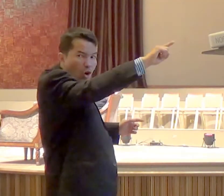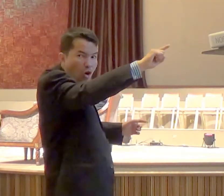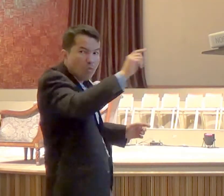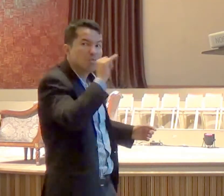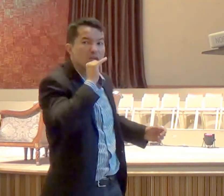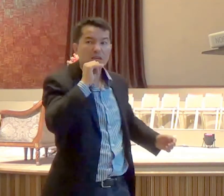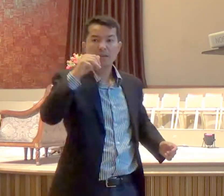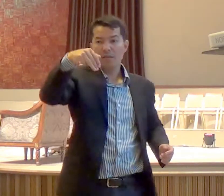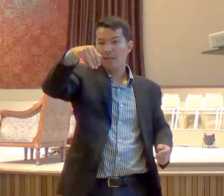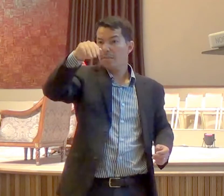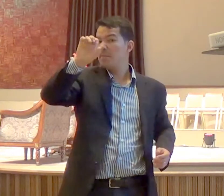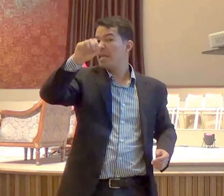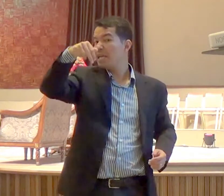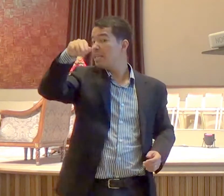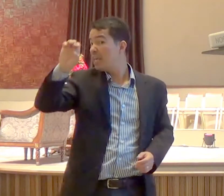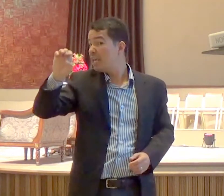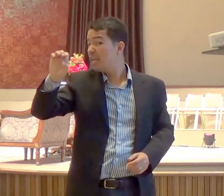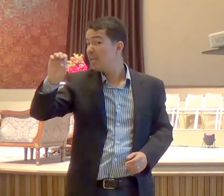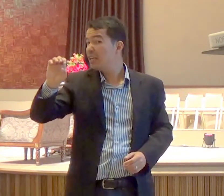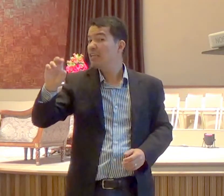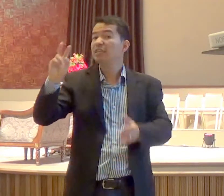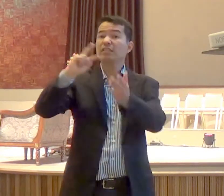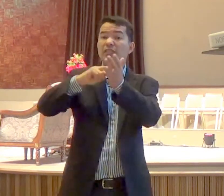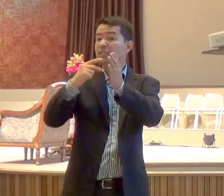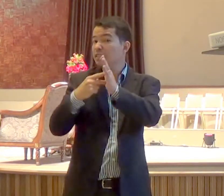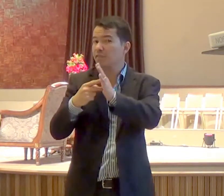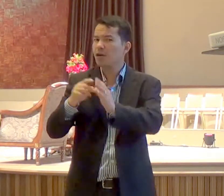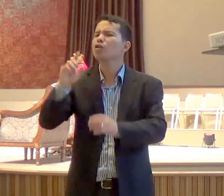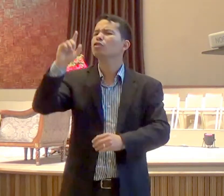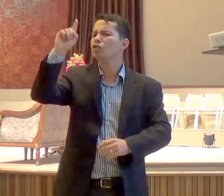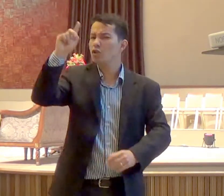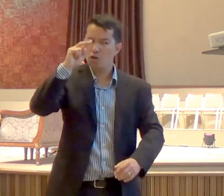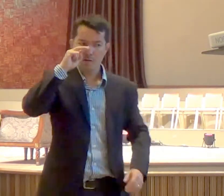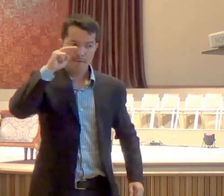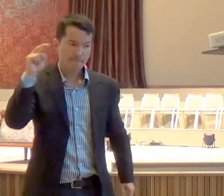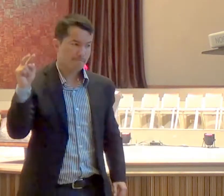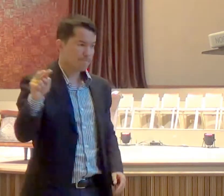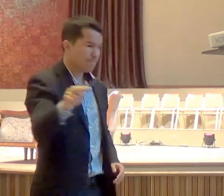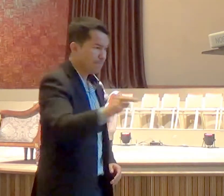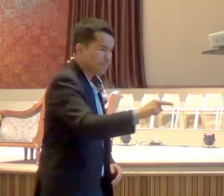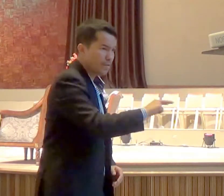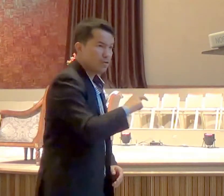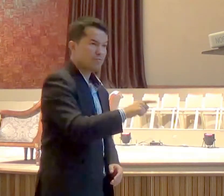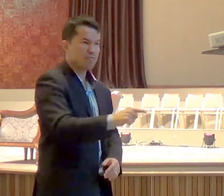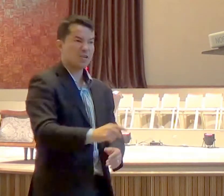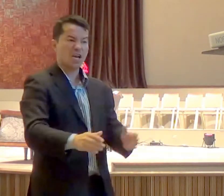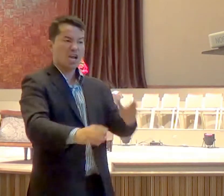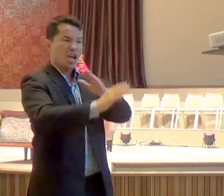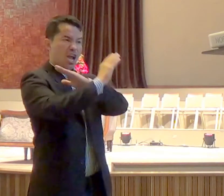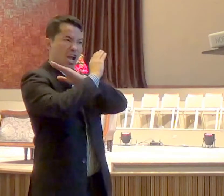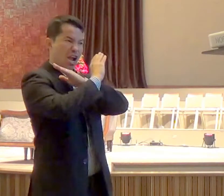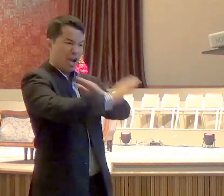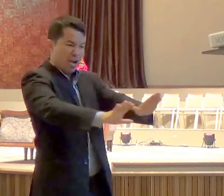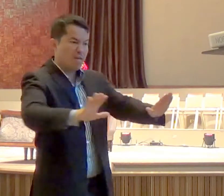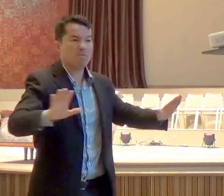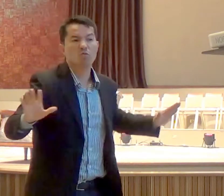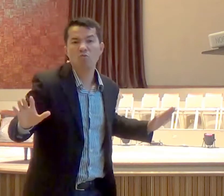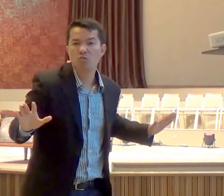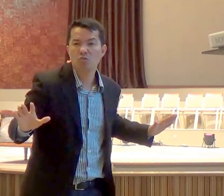Mene, contou Deus o teu reino, e deu cabo dele, Tekel,